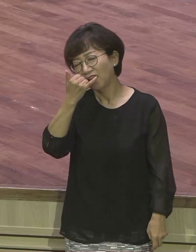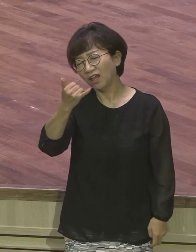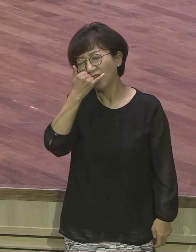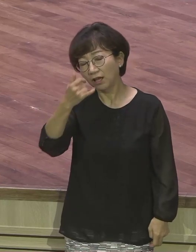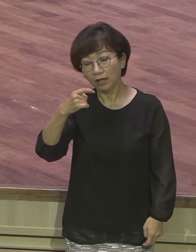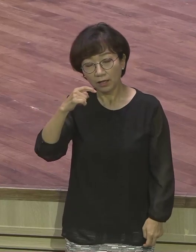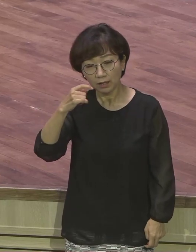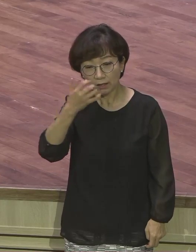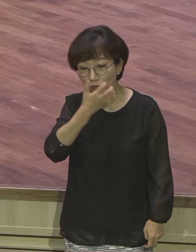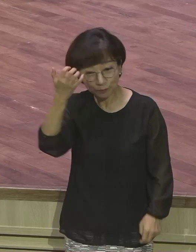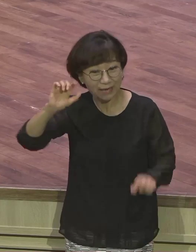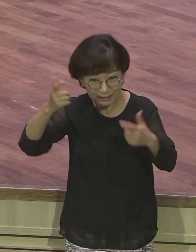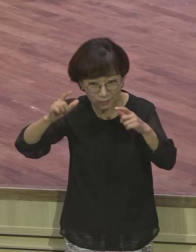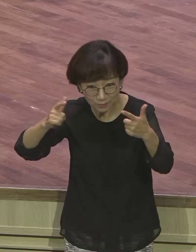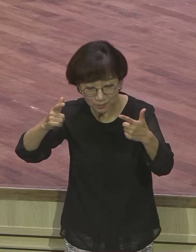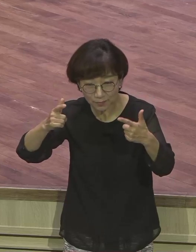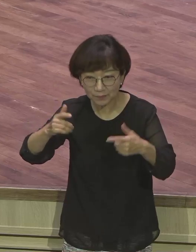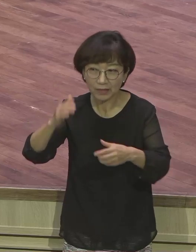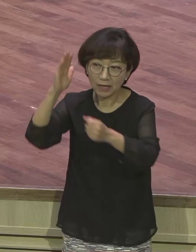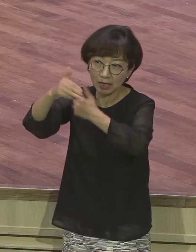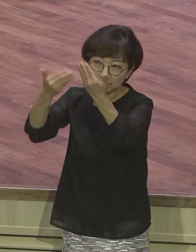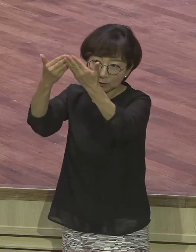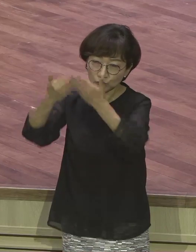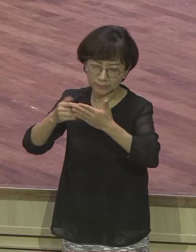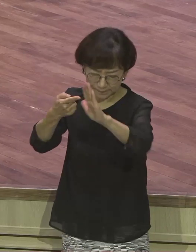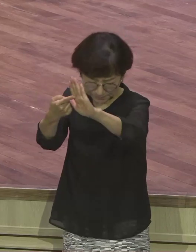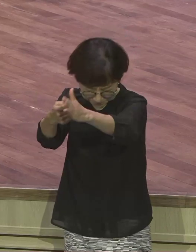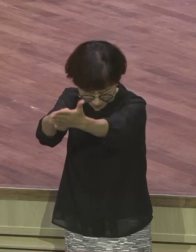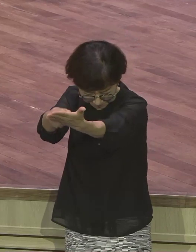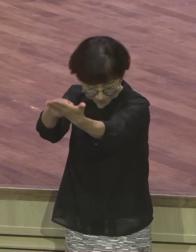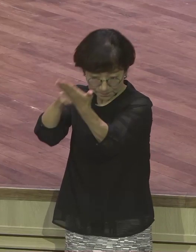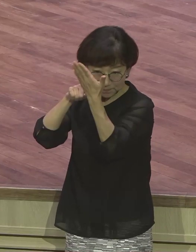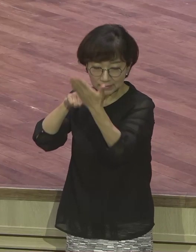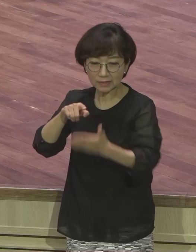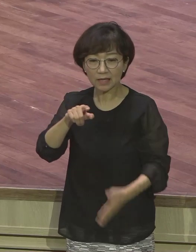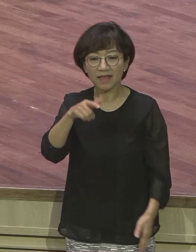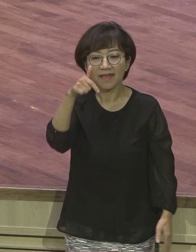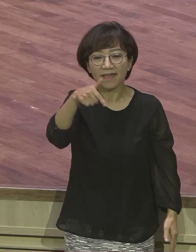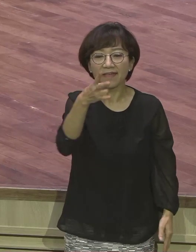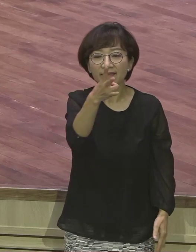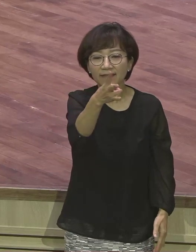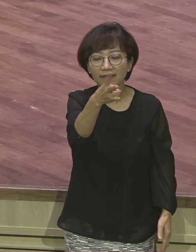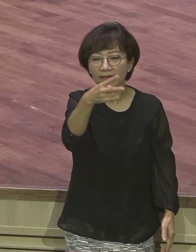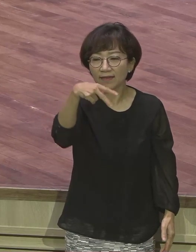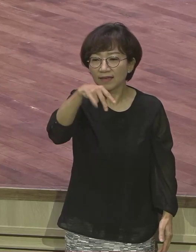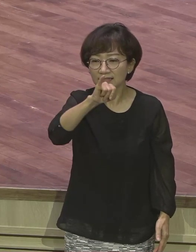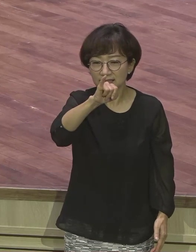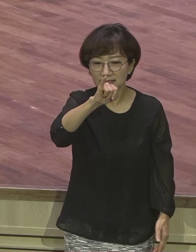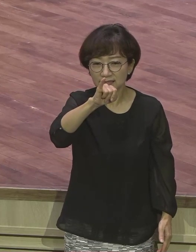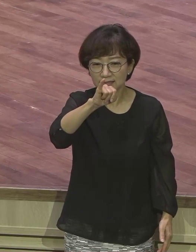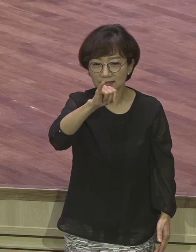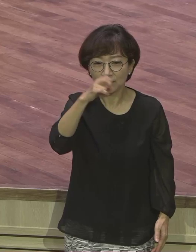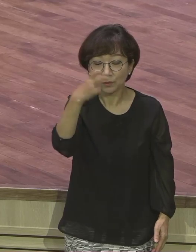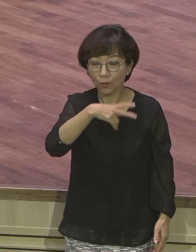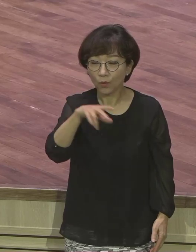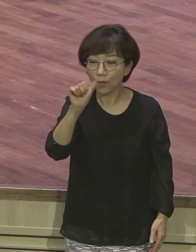환상이나 개시라고 봐야 됩니다. 이 구약에 나오는 말하는 꿈은요 환상 내지 개시입니다. 요셉을 향한